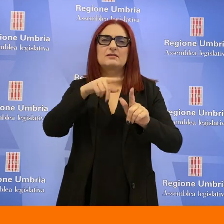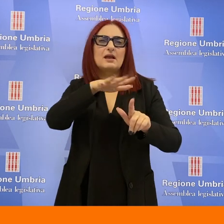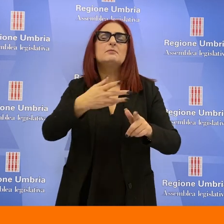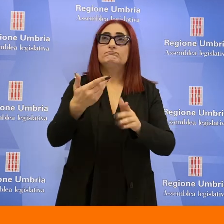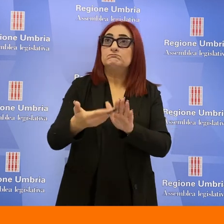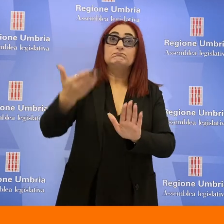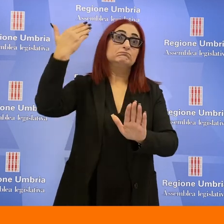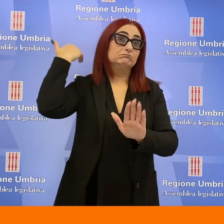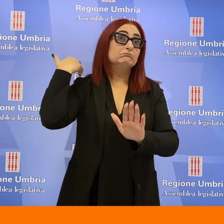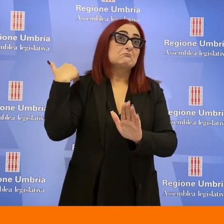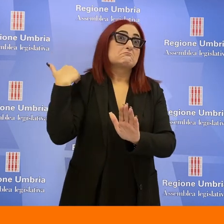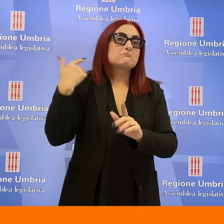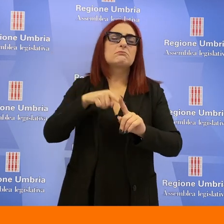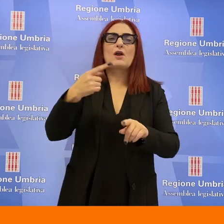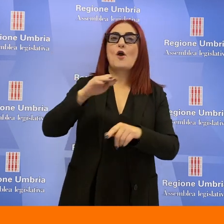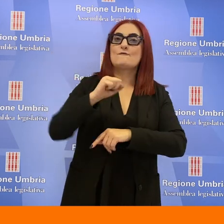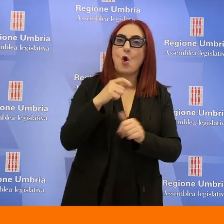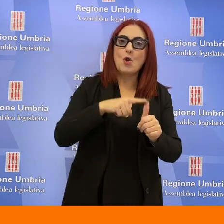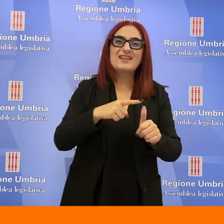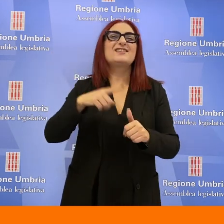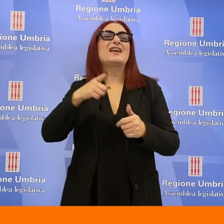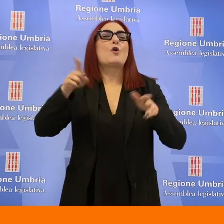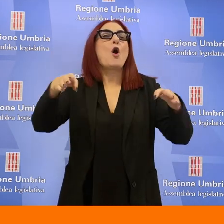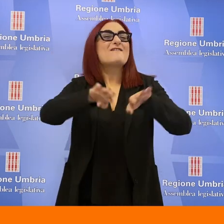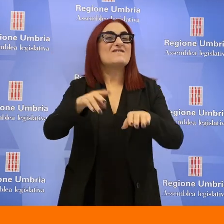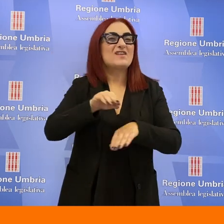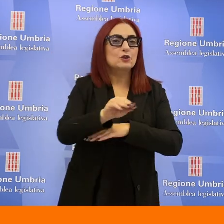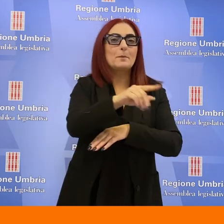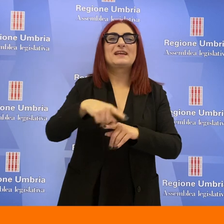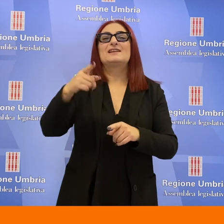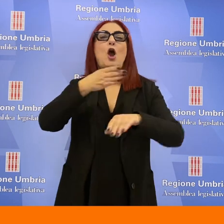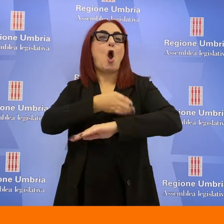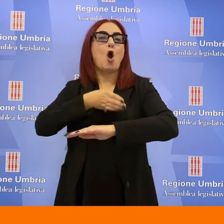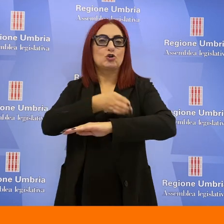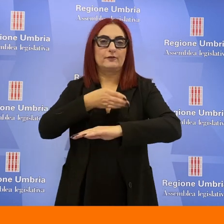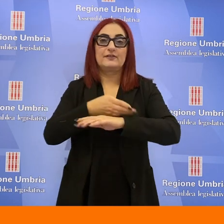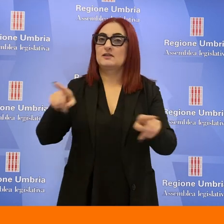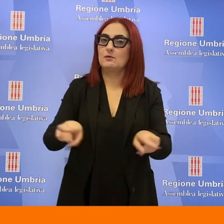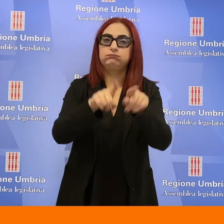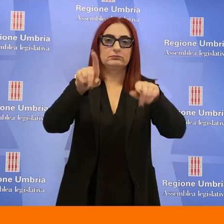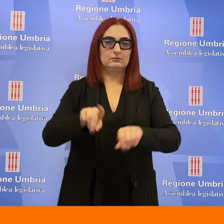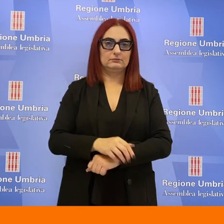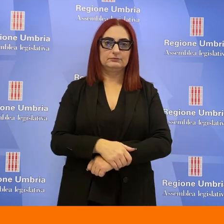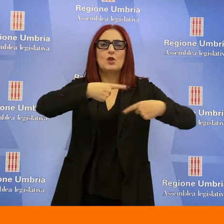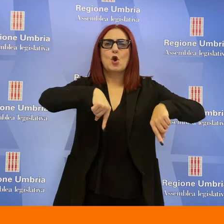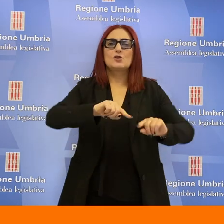Pastorelli, sono state registrate nel recente passato anche a Foligno, Valtopina, Orvieto. Interrogazione